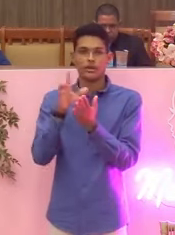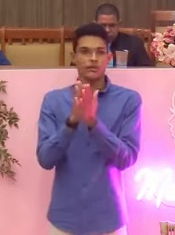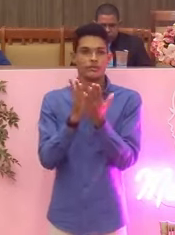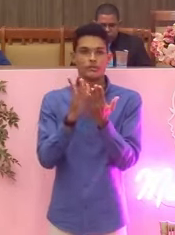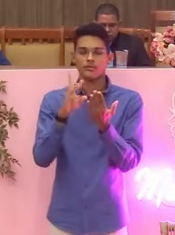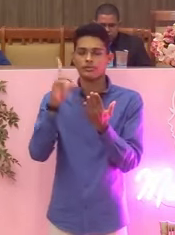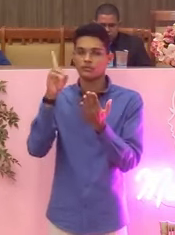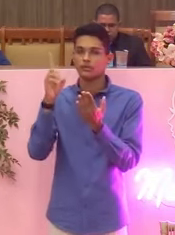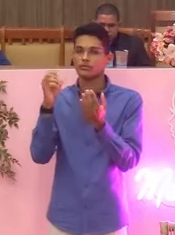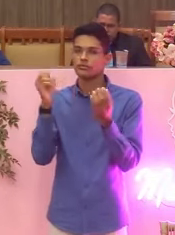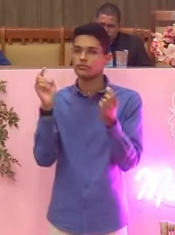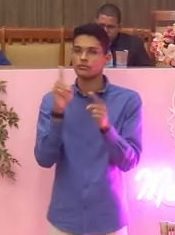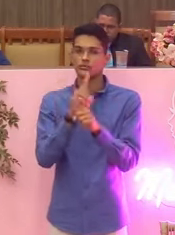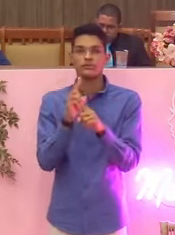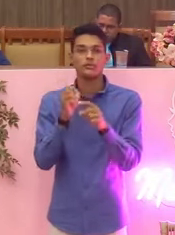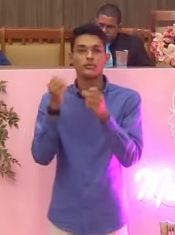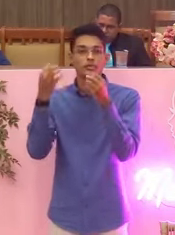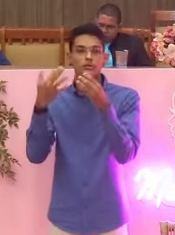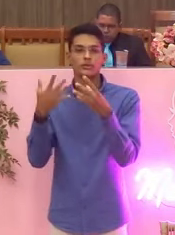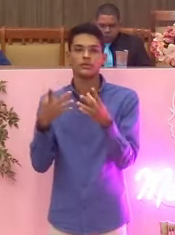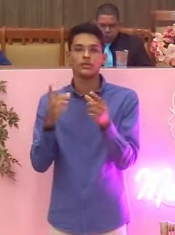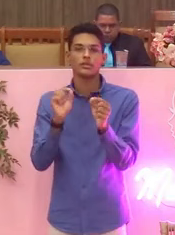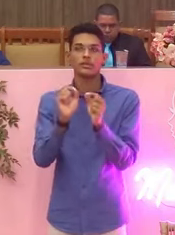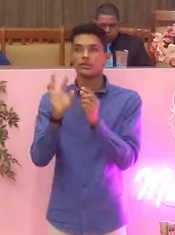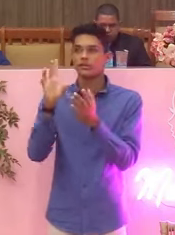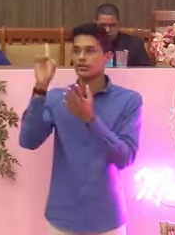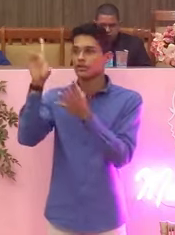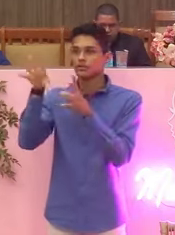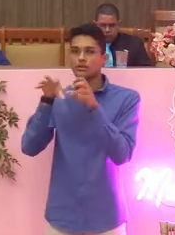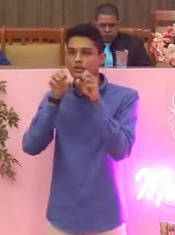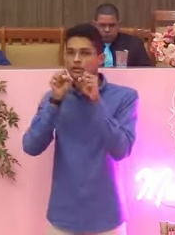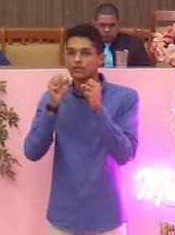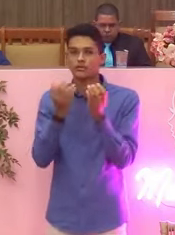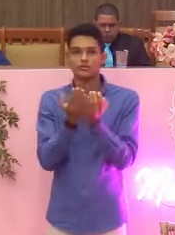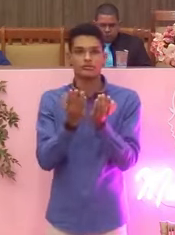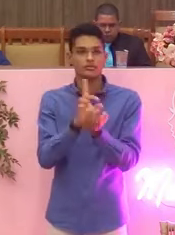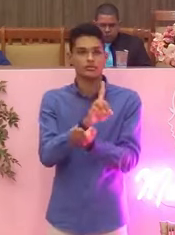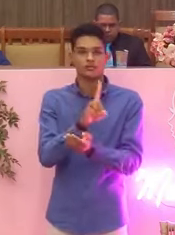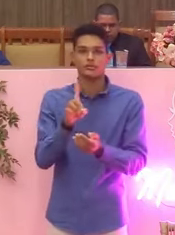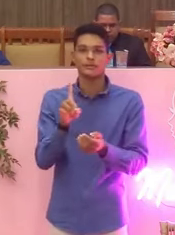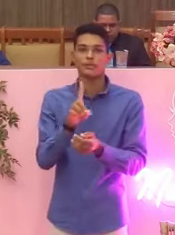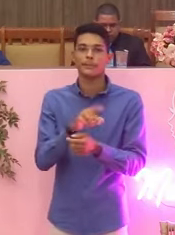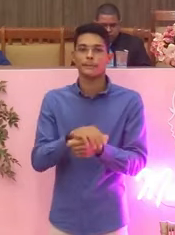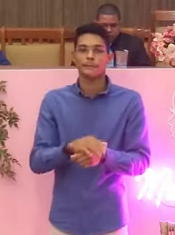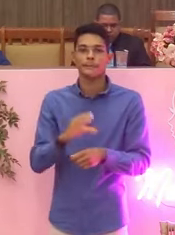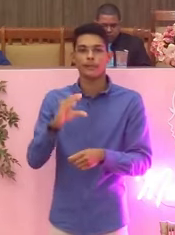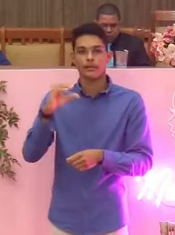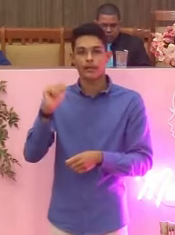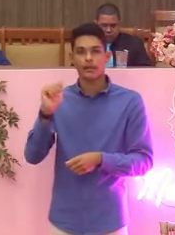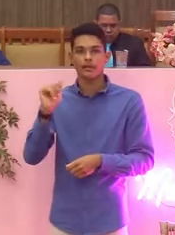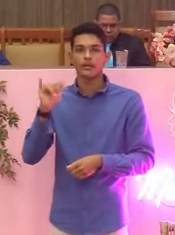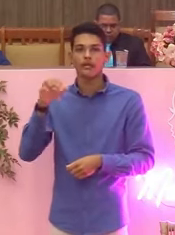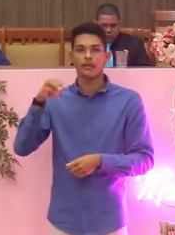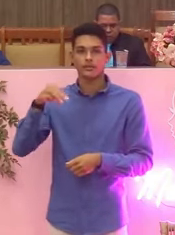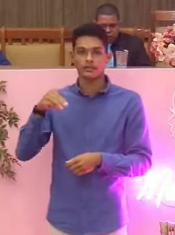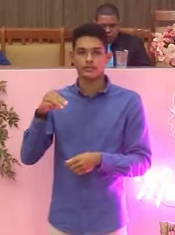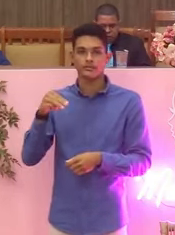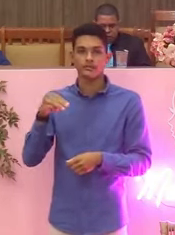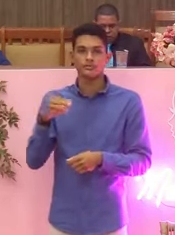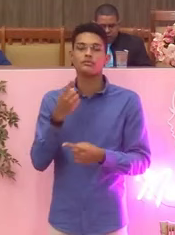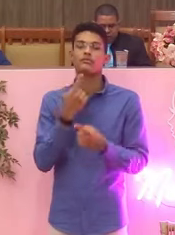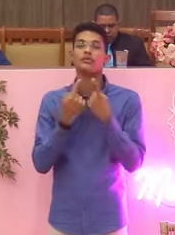4 direito Caim, Deus disse para ele, o desejo está dentro de ti e cumpre a ti